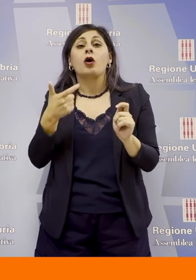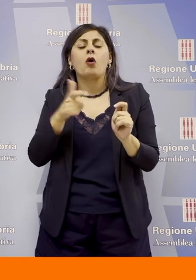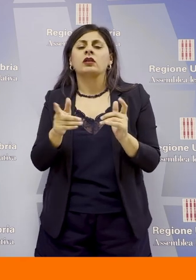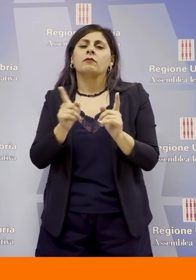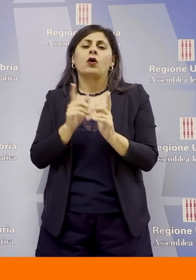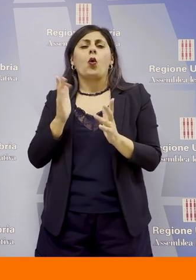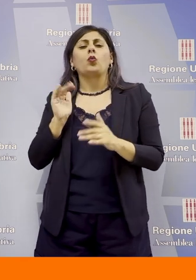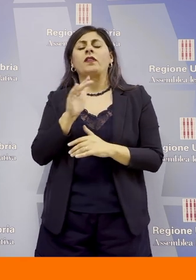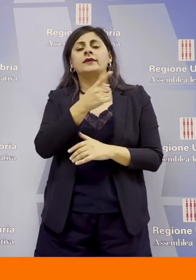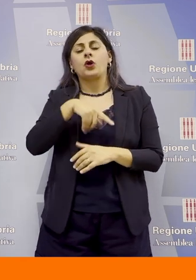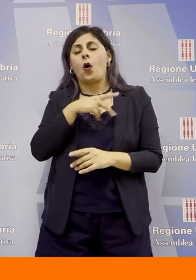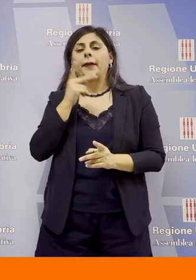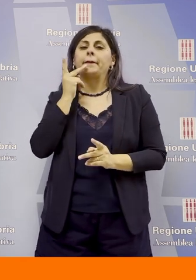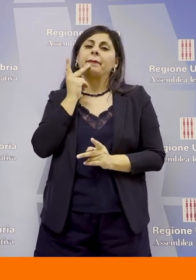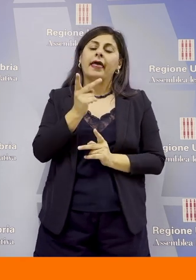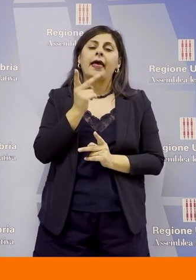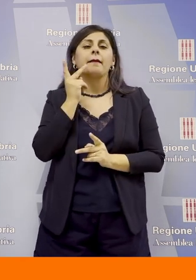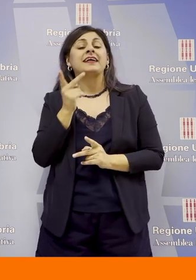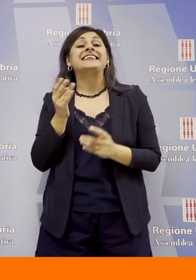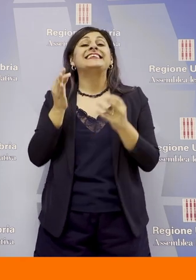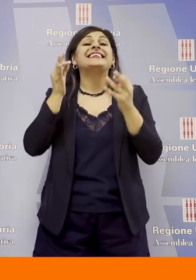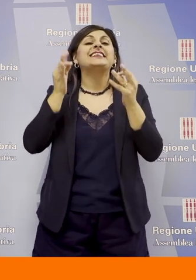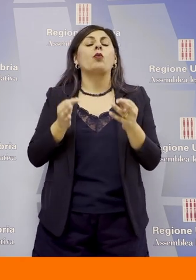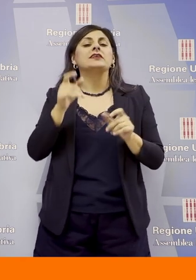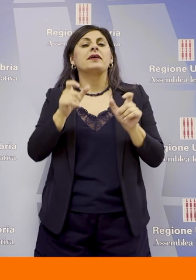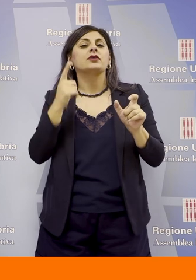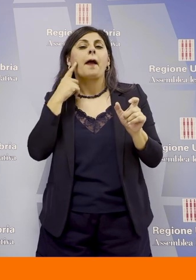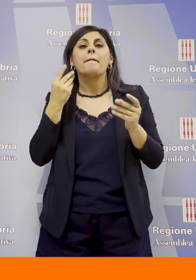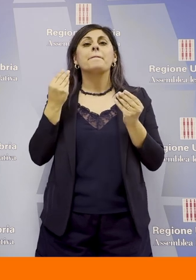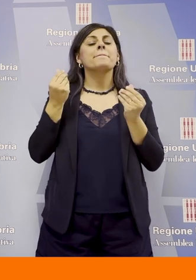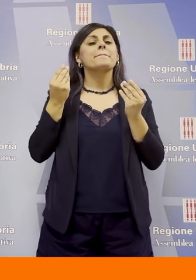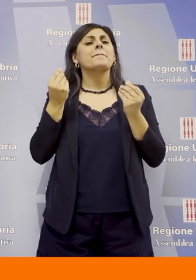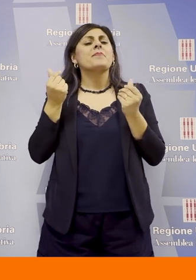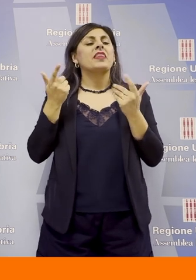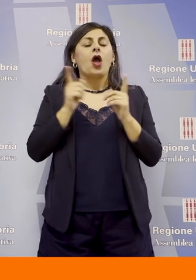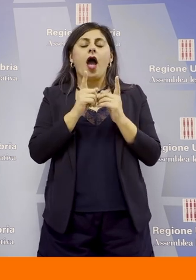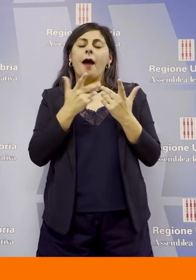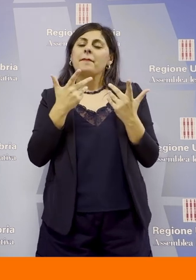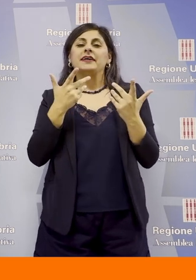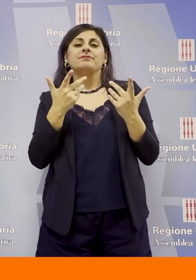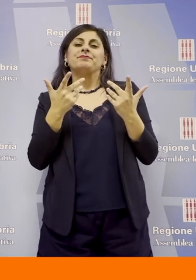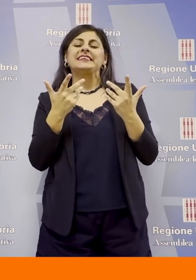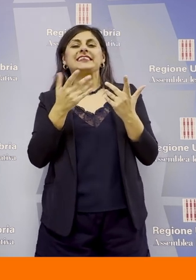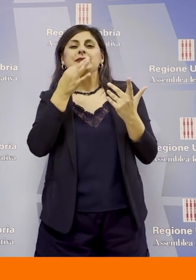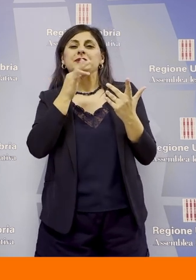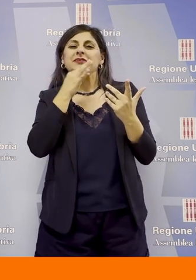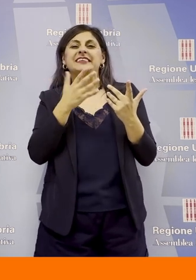anche notare, la sicurezza percepita, diciamo, spesso è qualcosa di molto